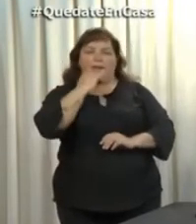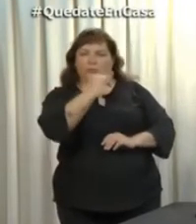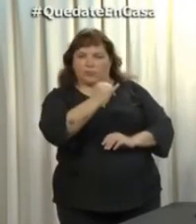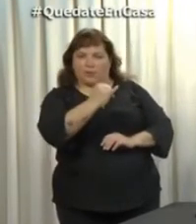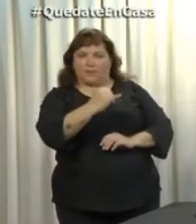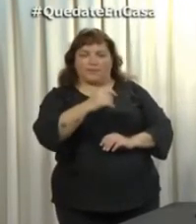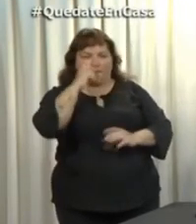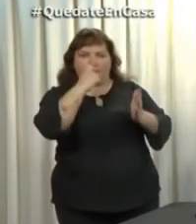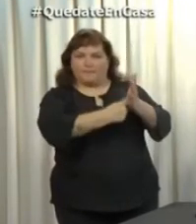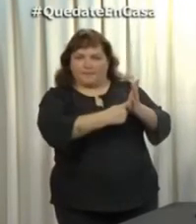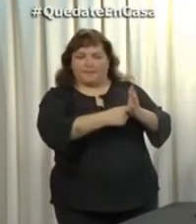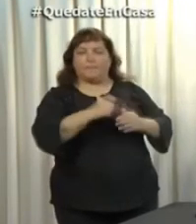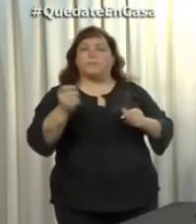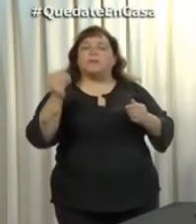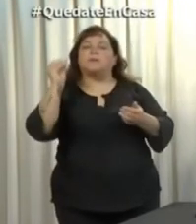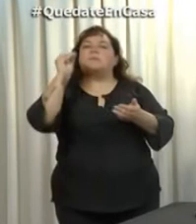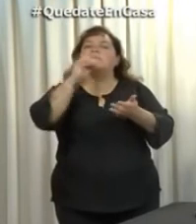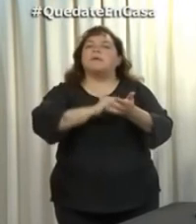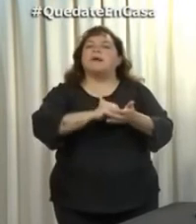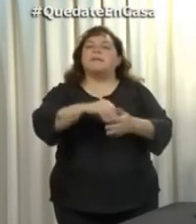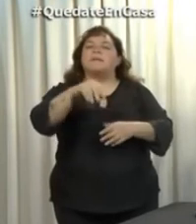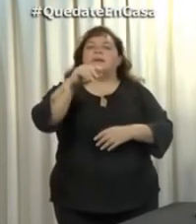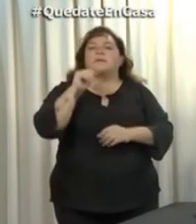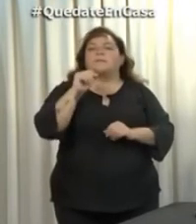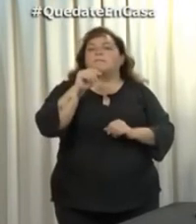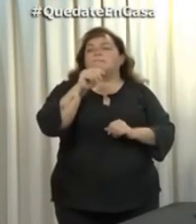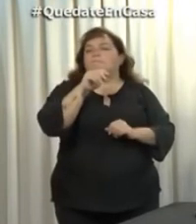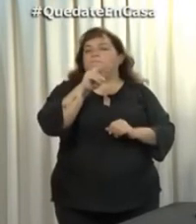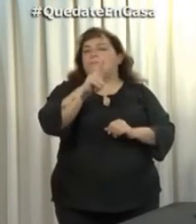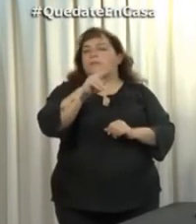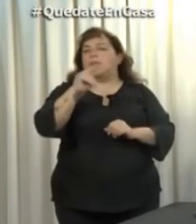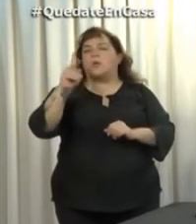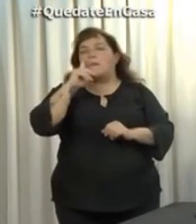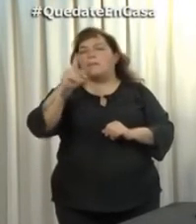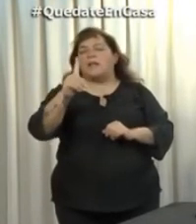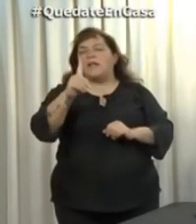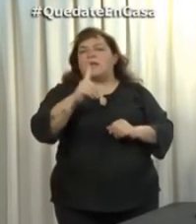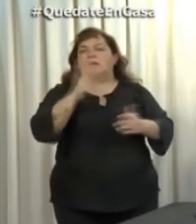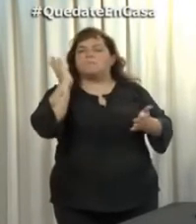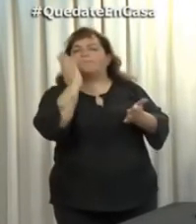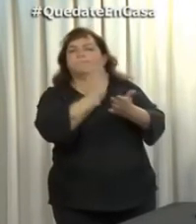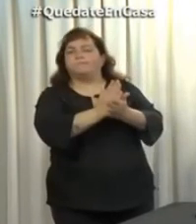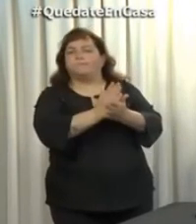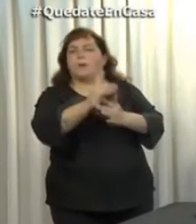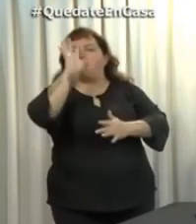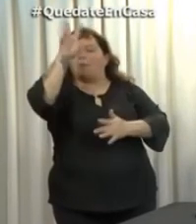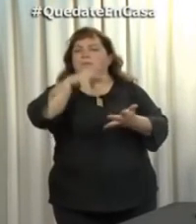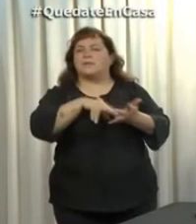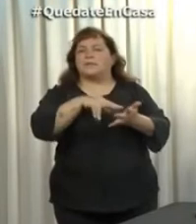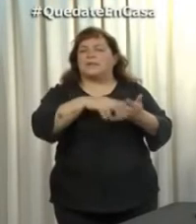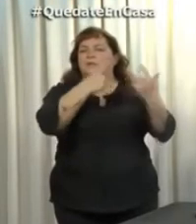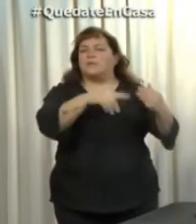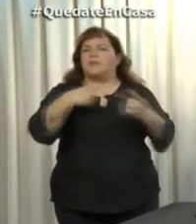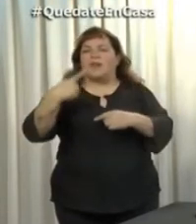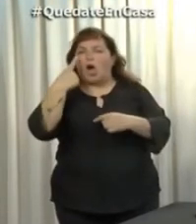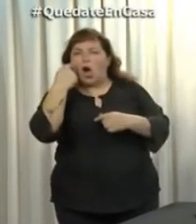Se han aplicado más de 22.700 procedimientos en toda la provincia a raíz de distintos llamados